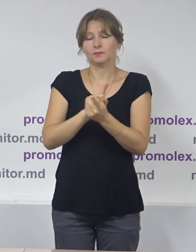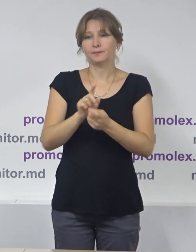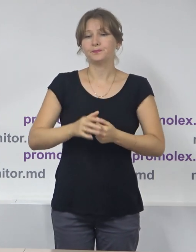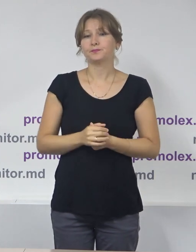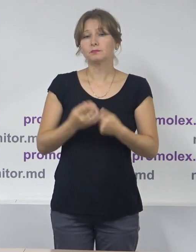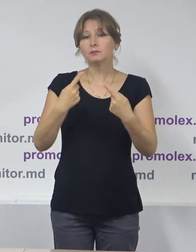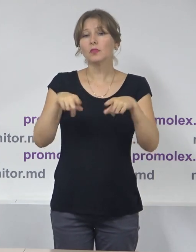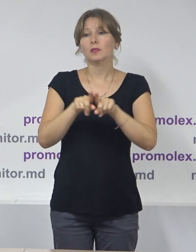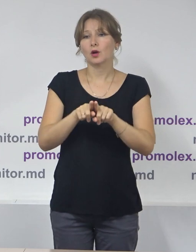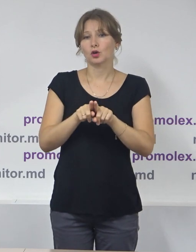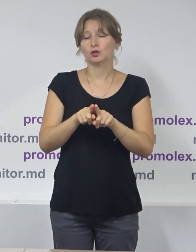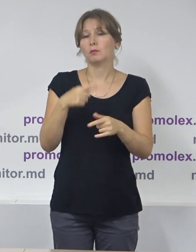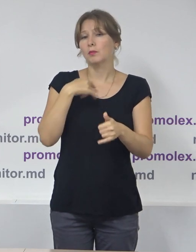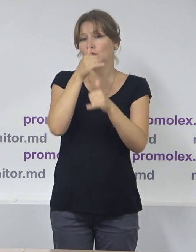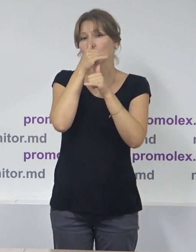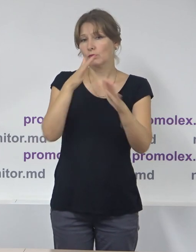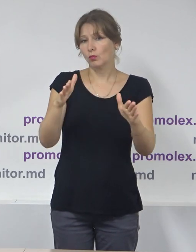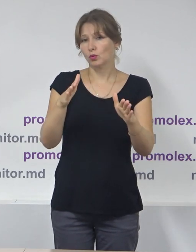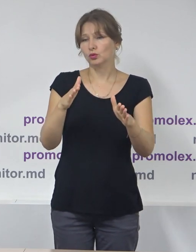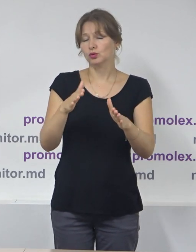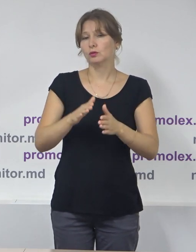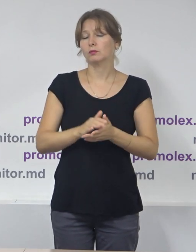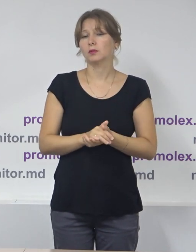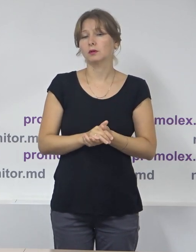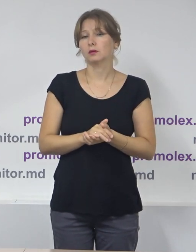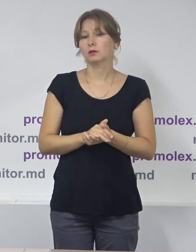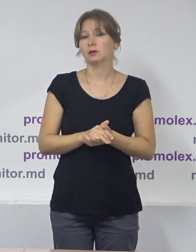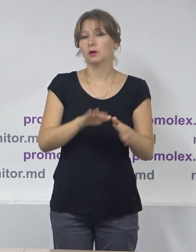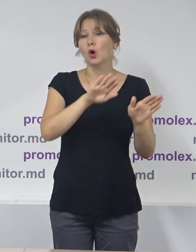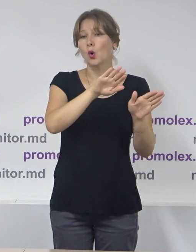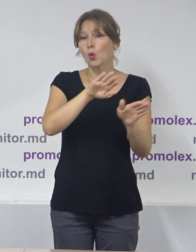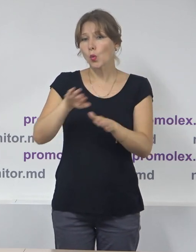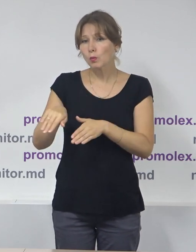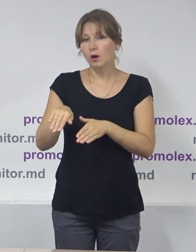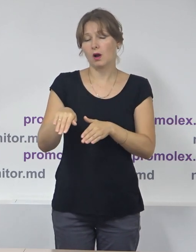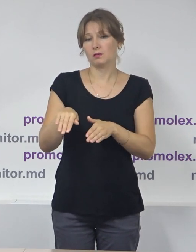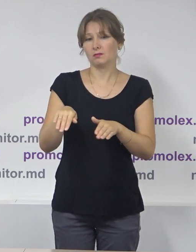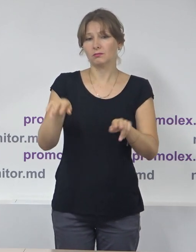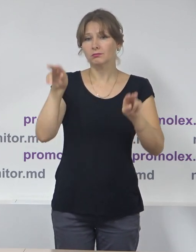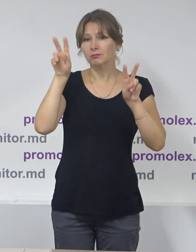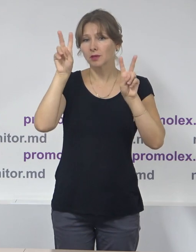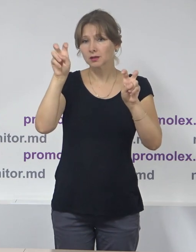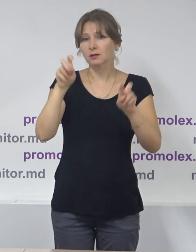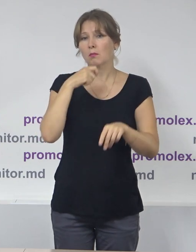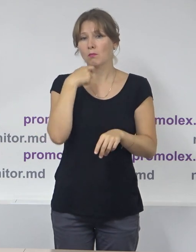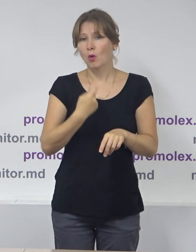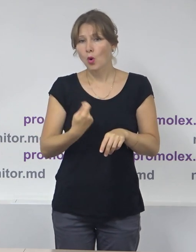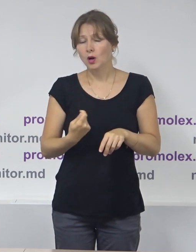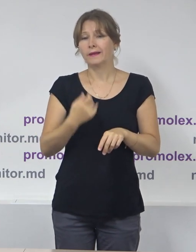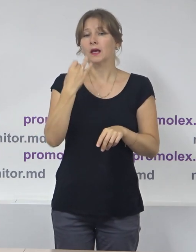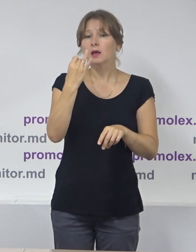De asemenea, nu putem să nu vorbim în sensul contextului social-politic și despre